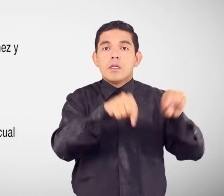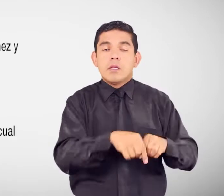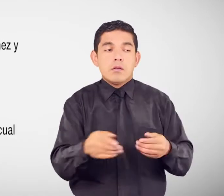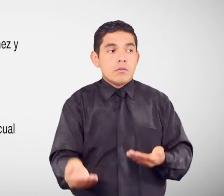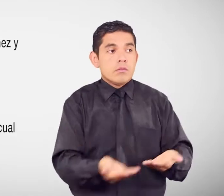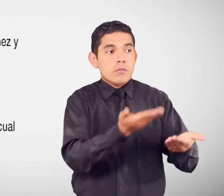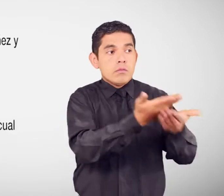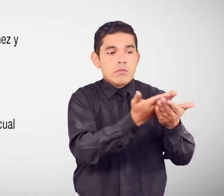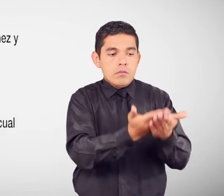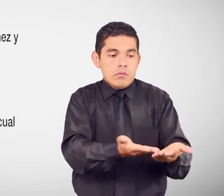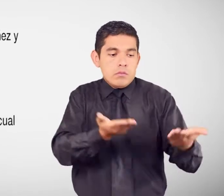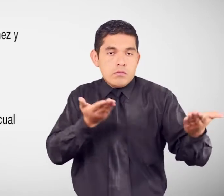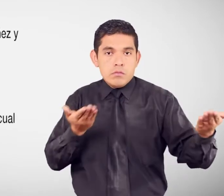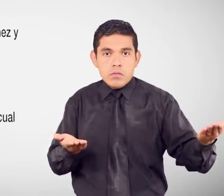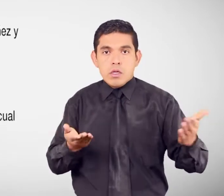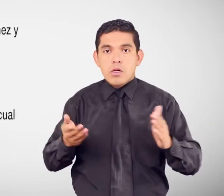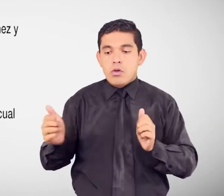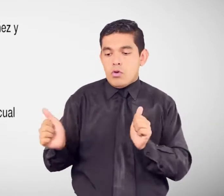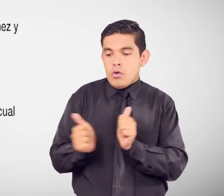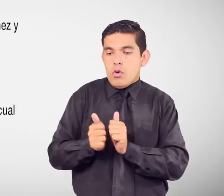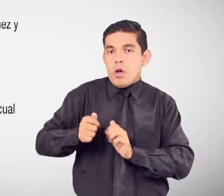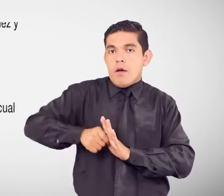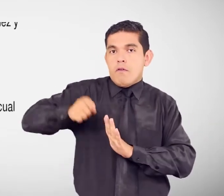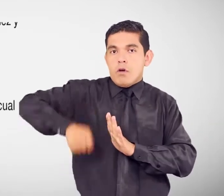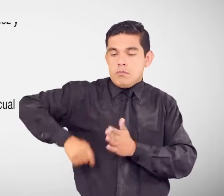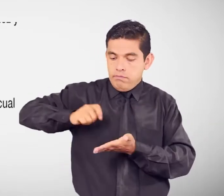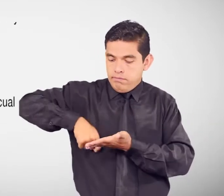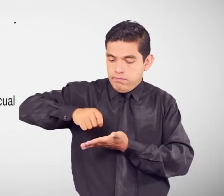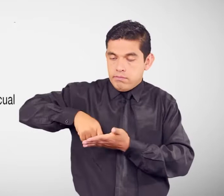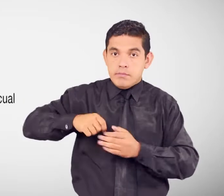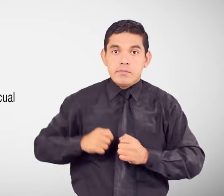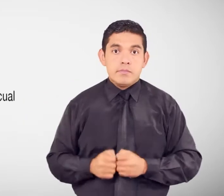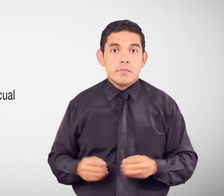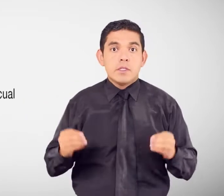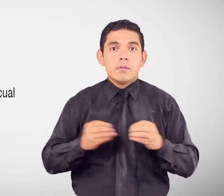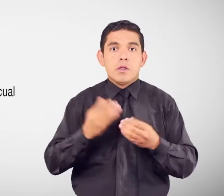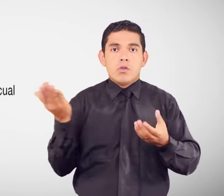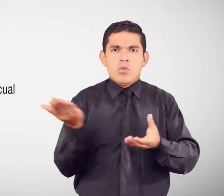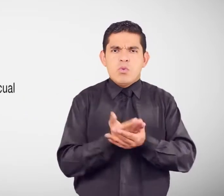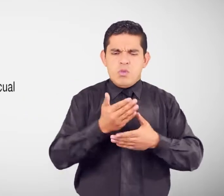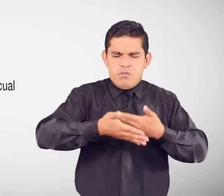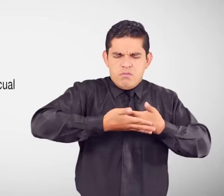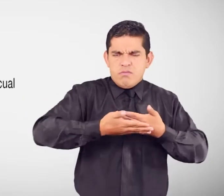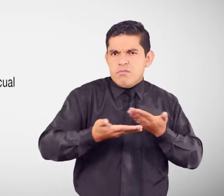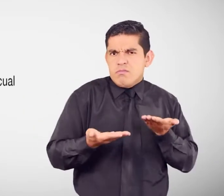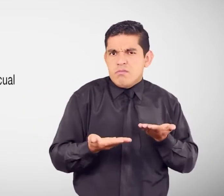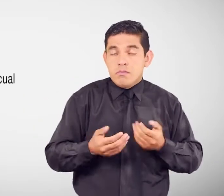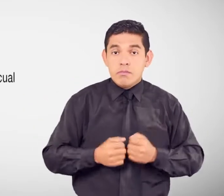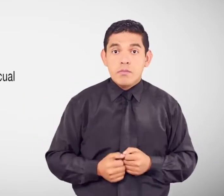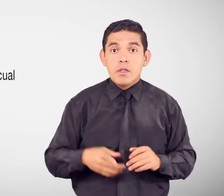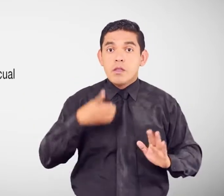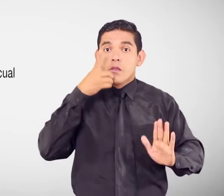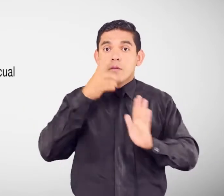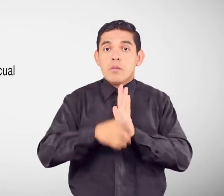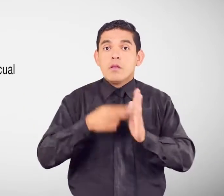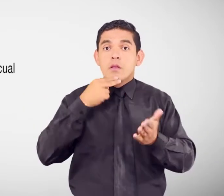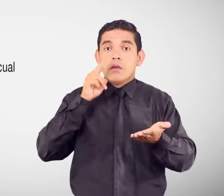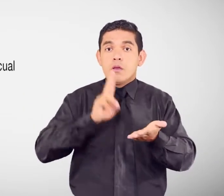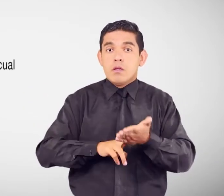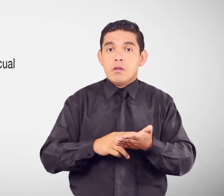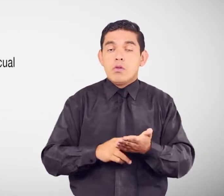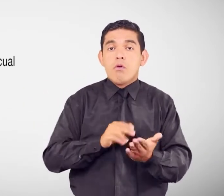debe estar suscrita por su abogado patrocinador Documentos que se deben presentar Demanda por escrito